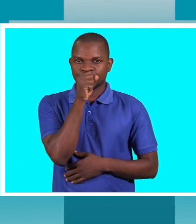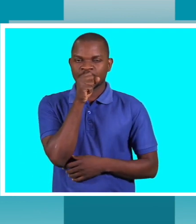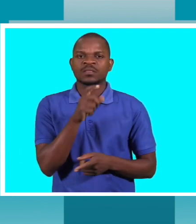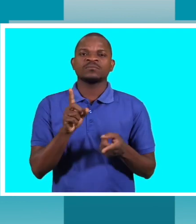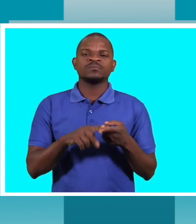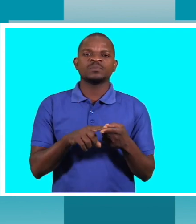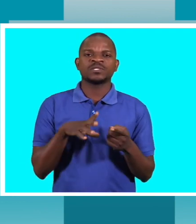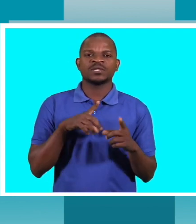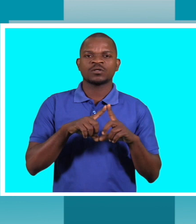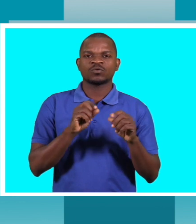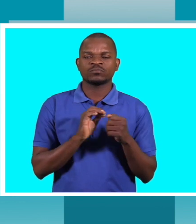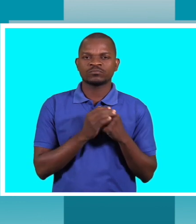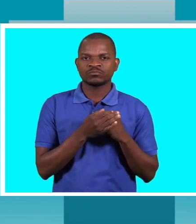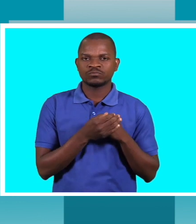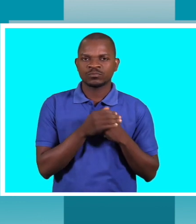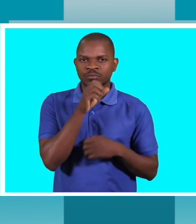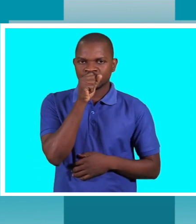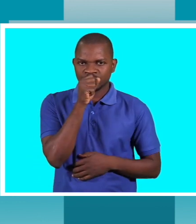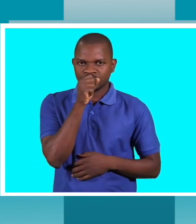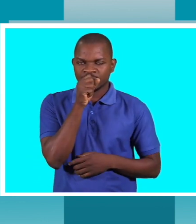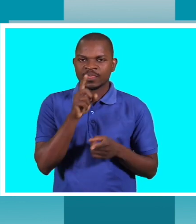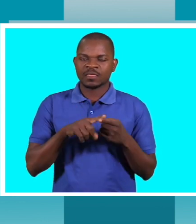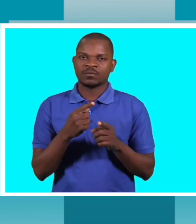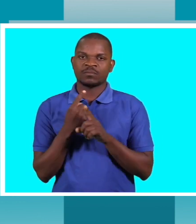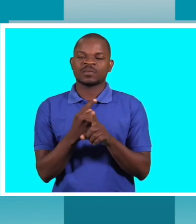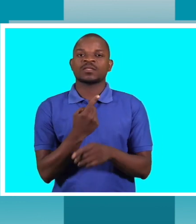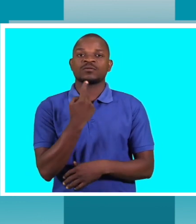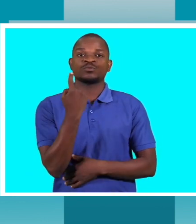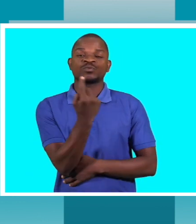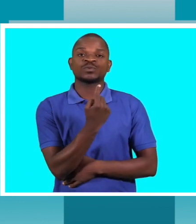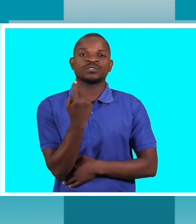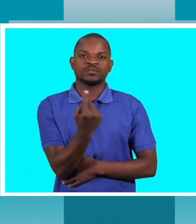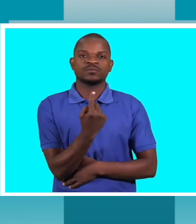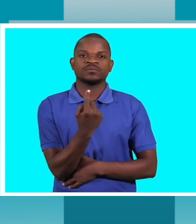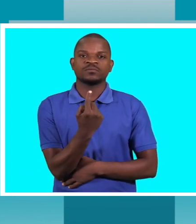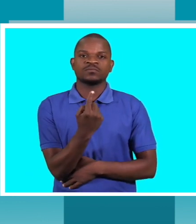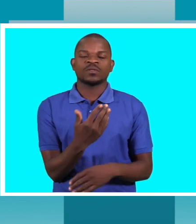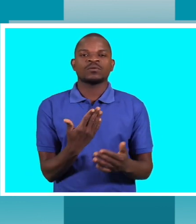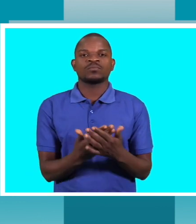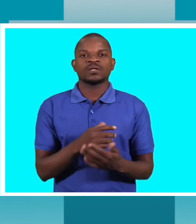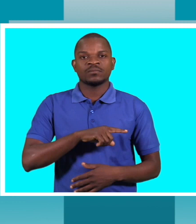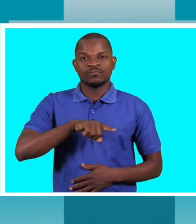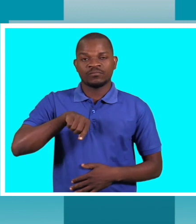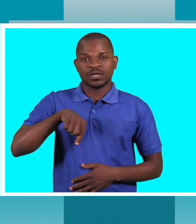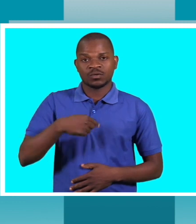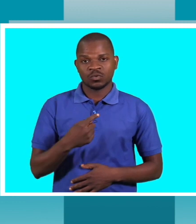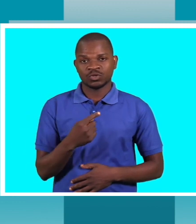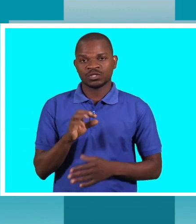Temos a confidencialidade, mas também temos a privacidade. Quer dizer que, para nós, a pessoa com deficiência, ela